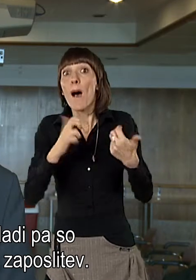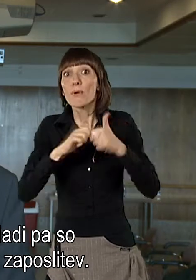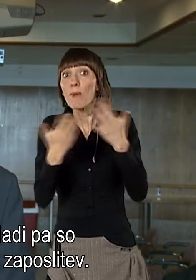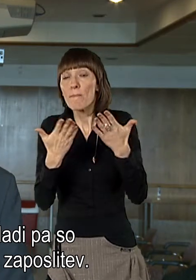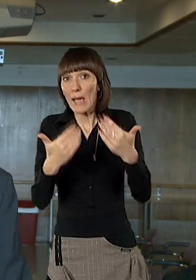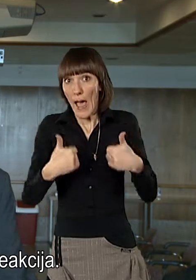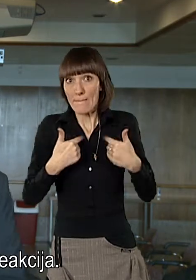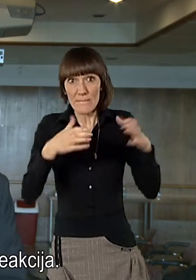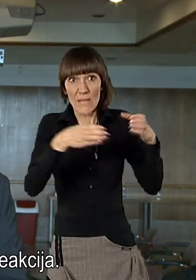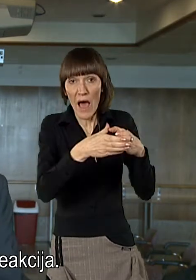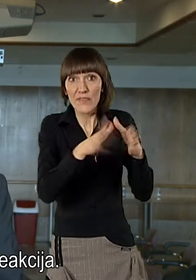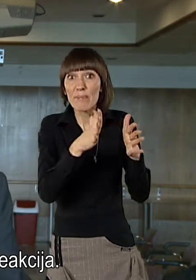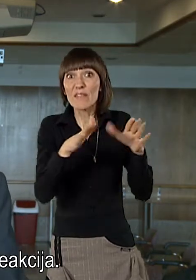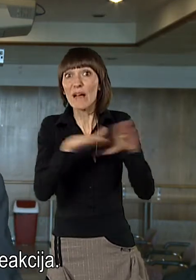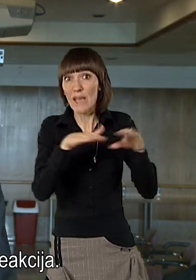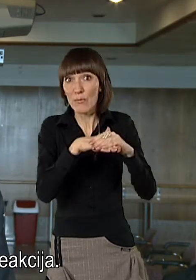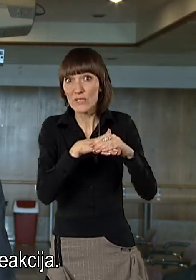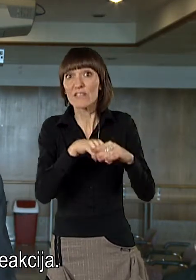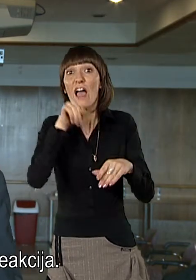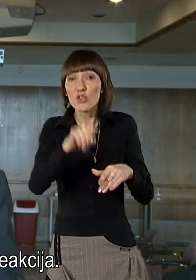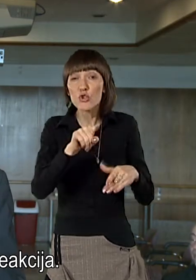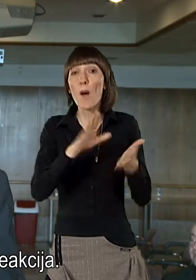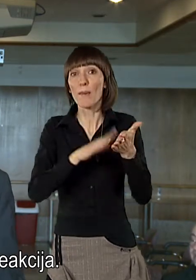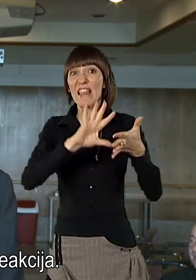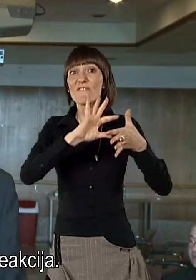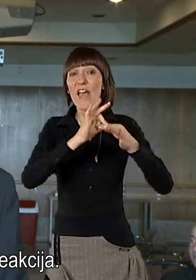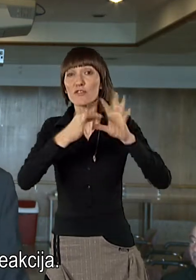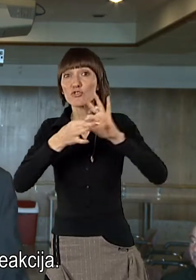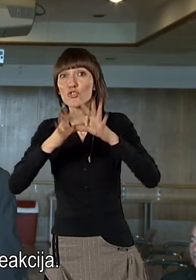zaposlitev. In to je vrižna reakcija, kar so že...